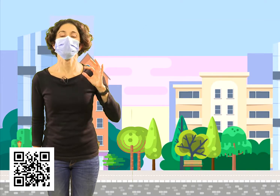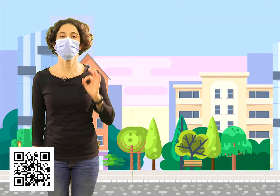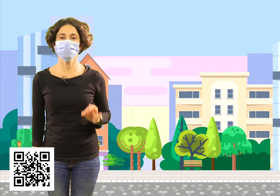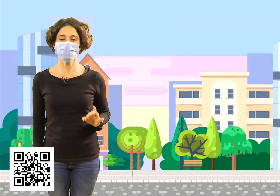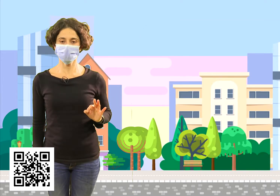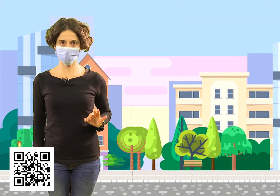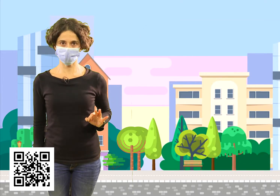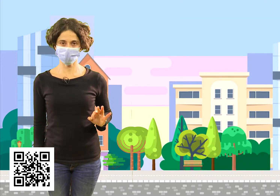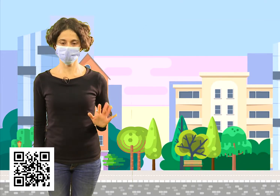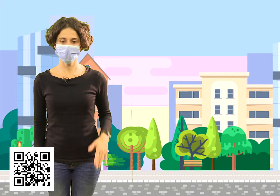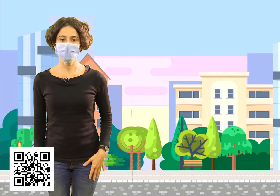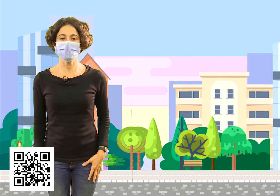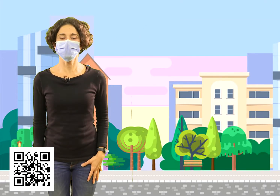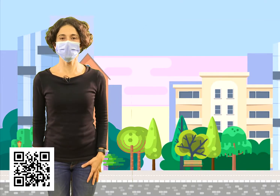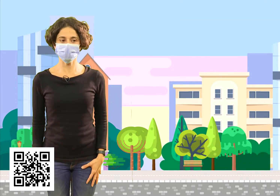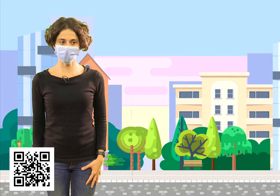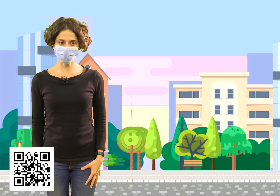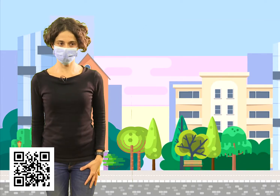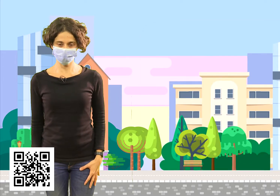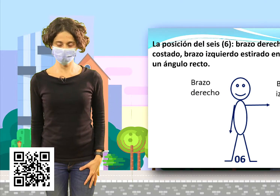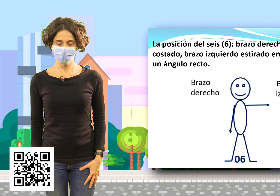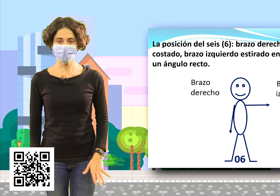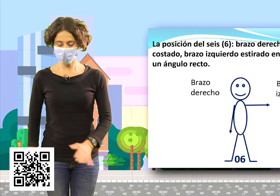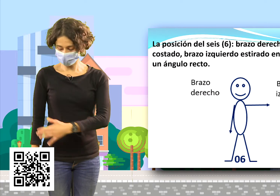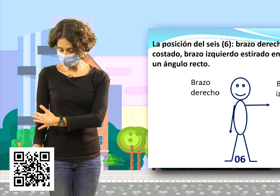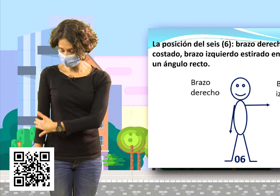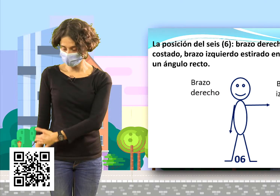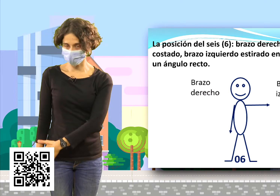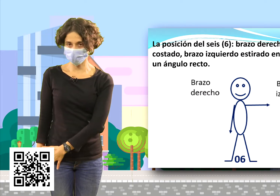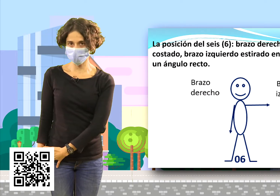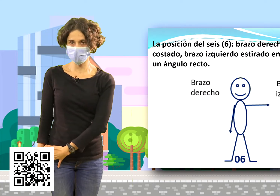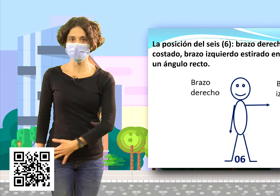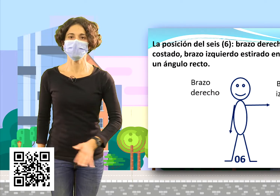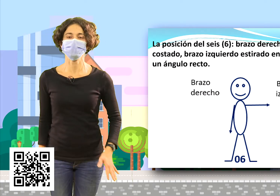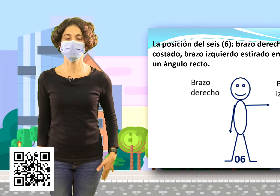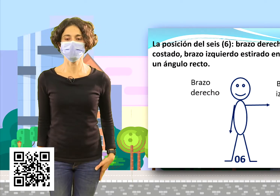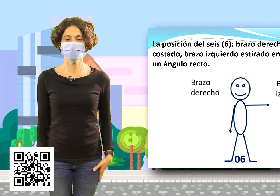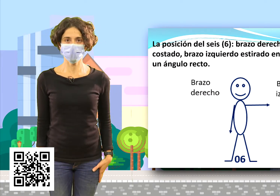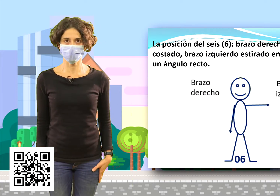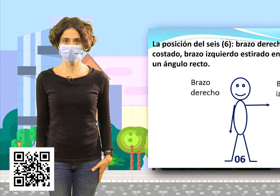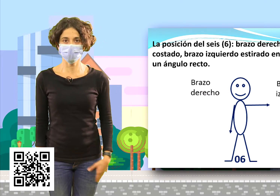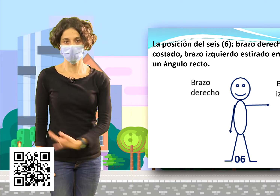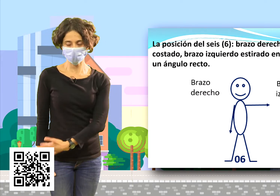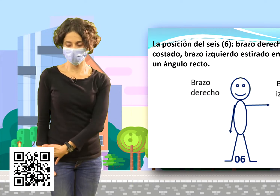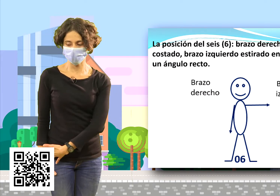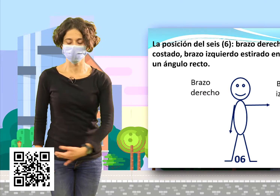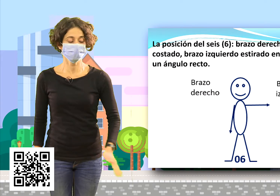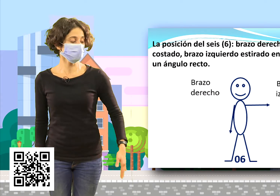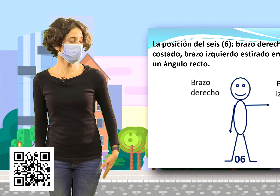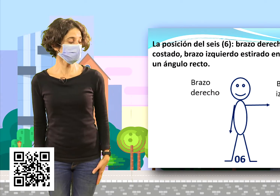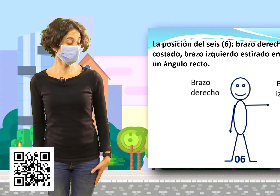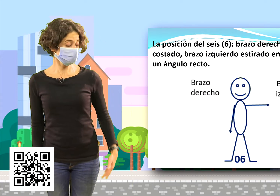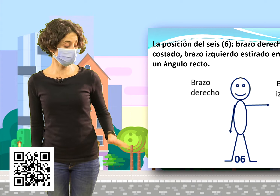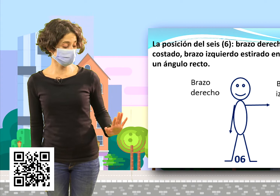vamos con los números nuevos. El número 6. Nuestro brazo continúa en posición 0, nuestro brazo derecho.